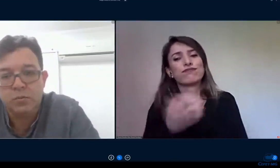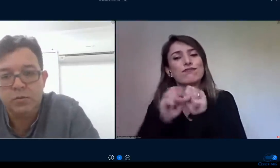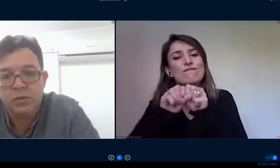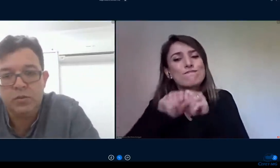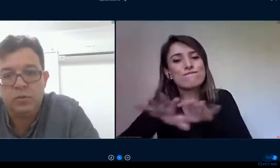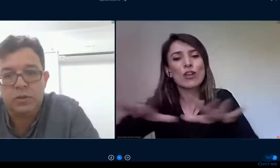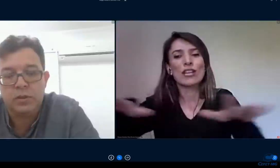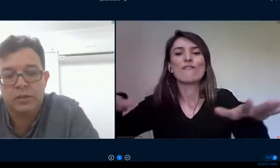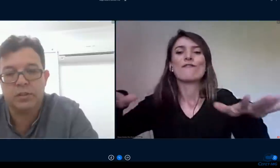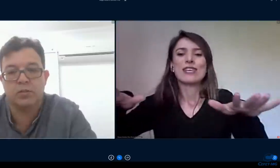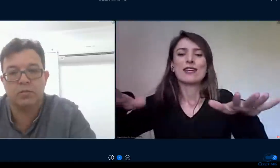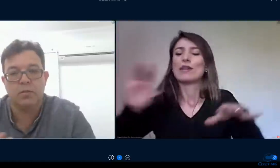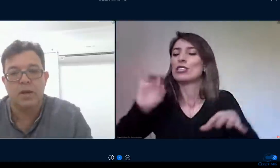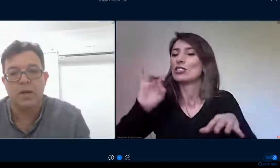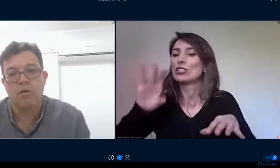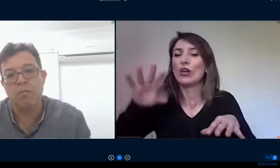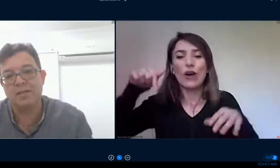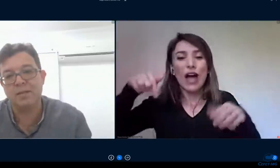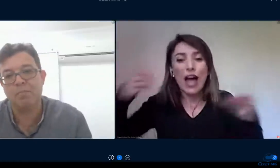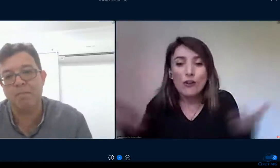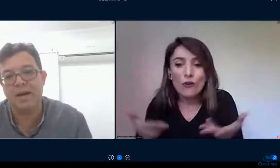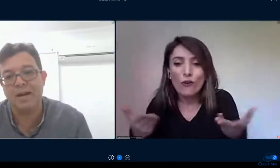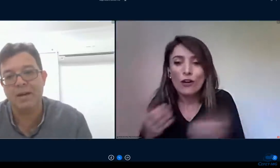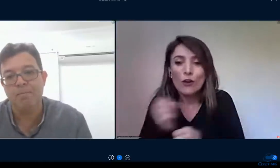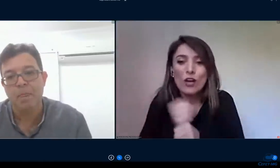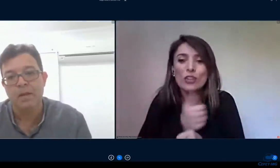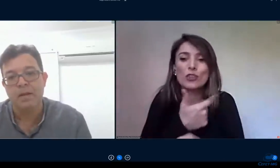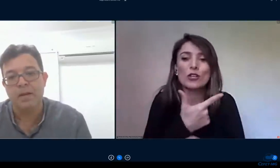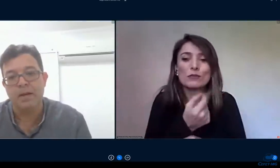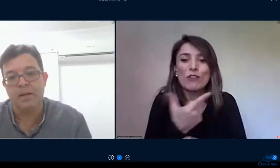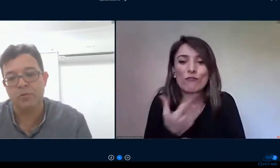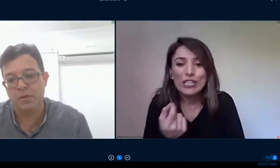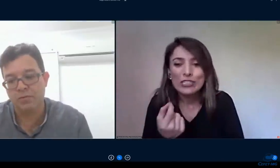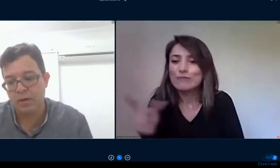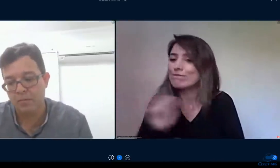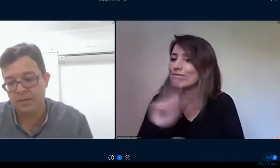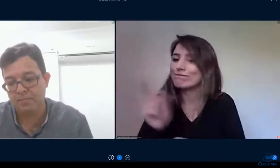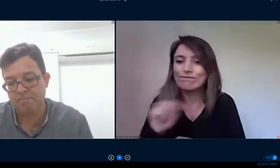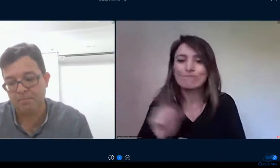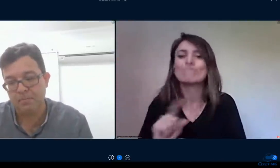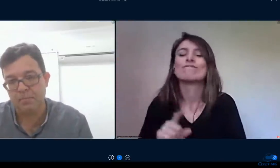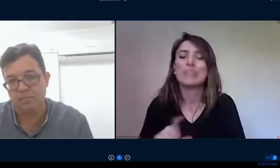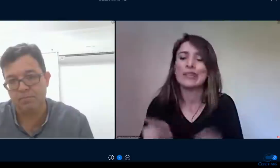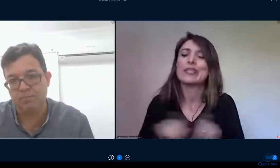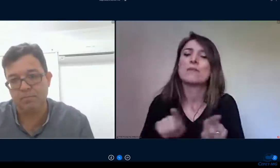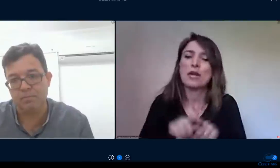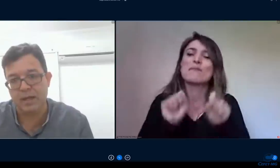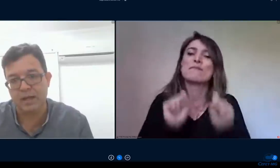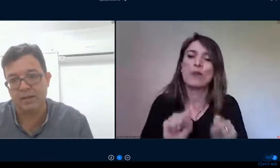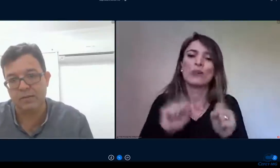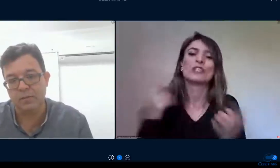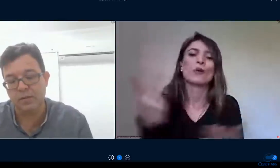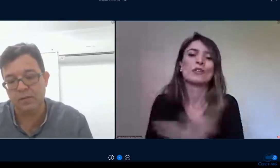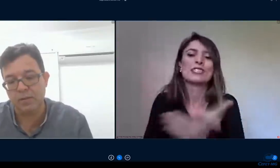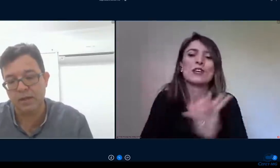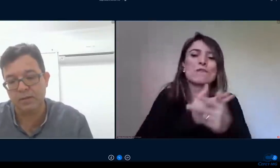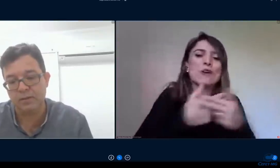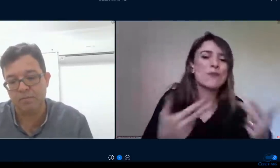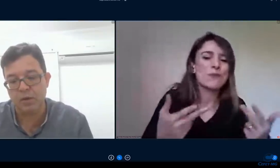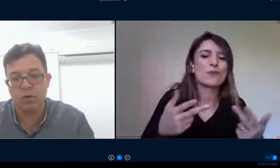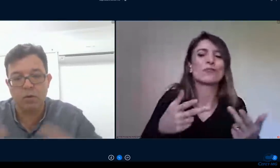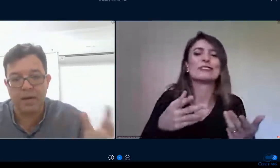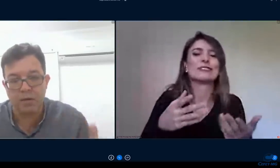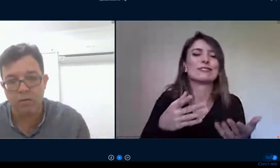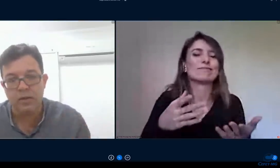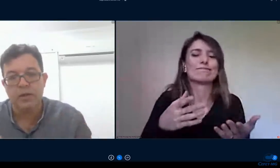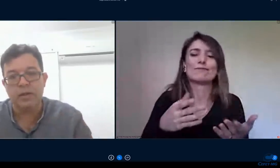no ano de 2021 então a gente começa a preparar de uma forma mais vamos dizer assim mais